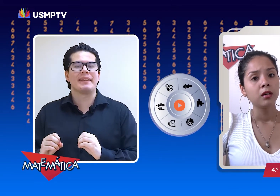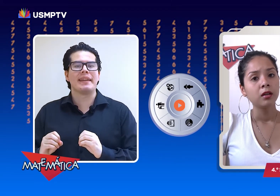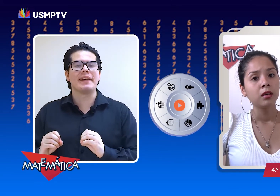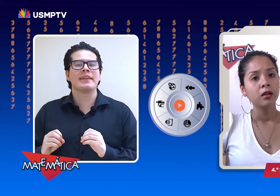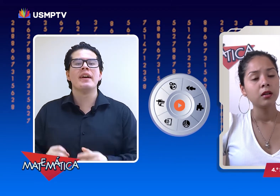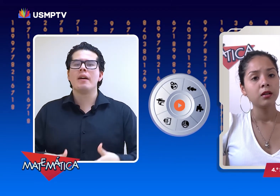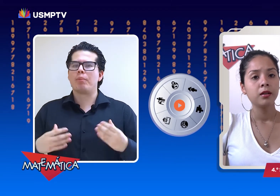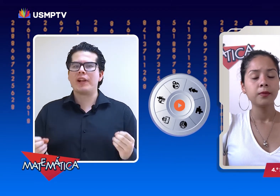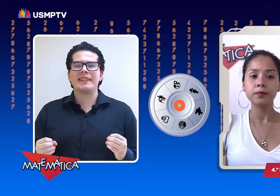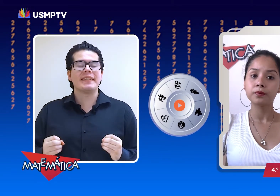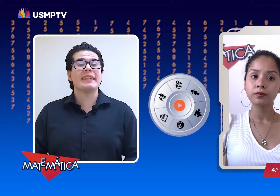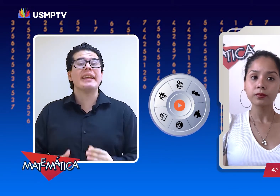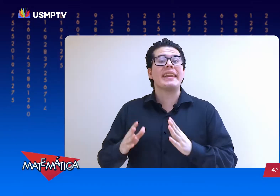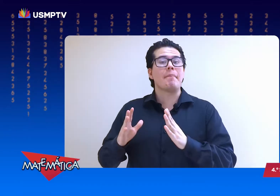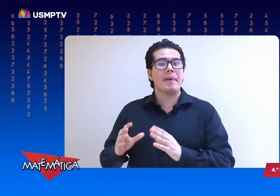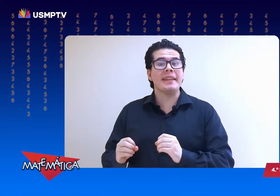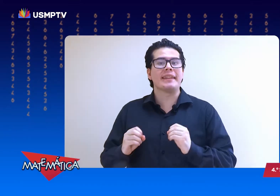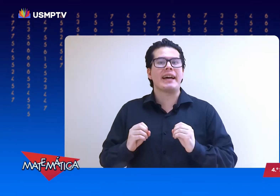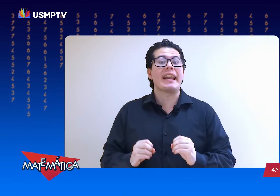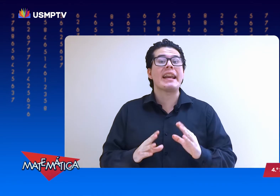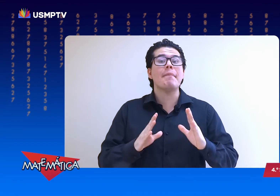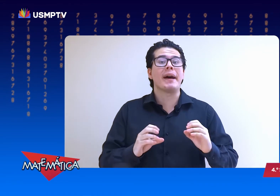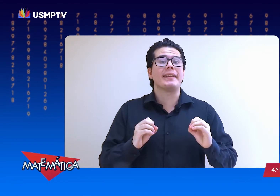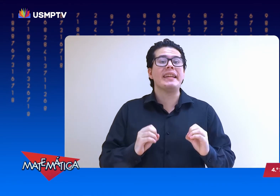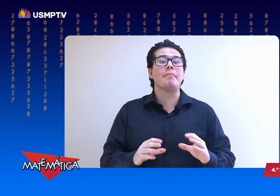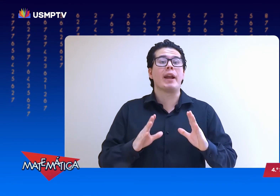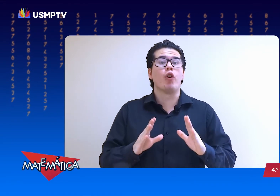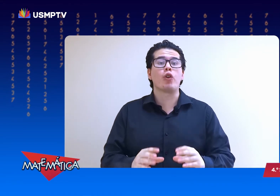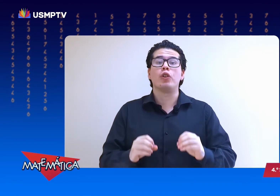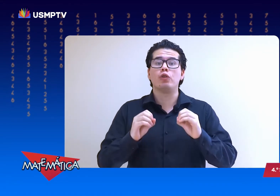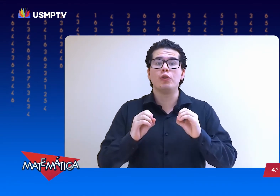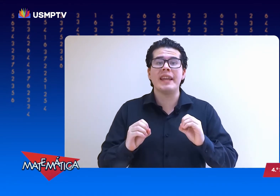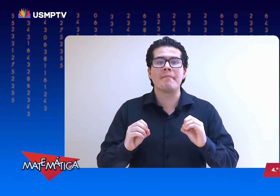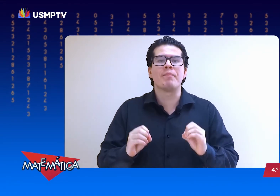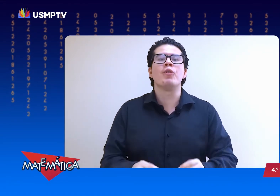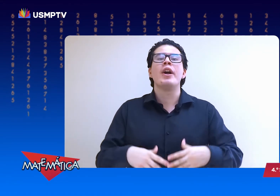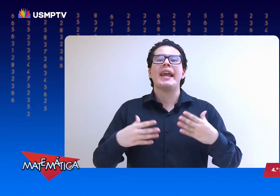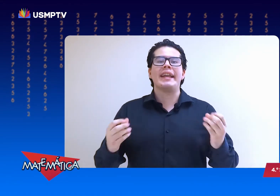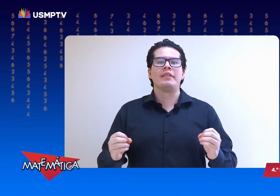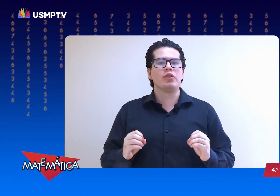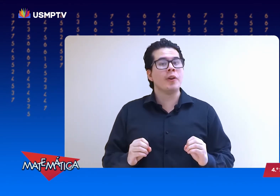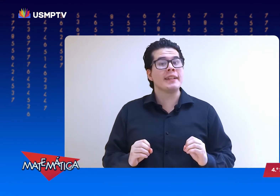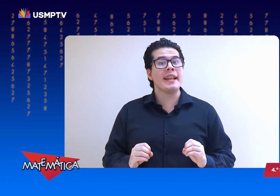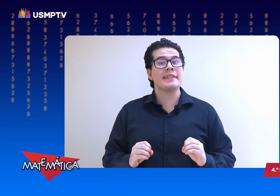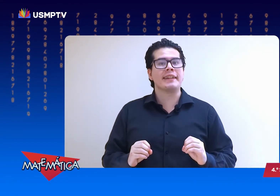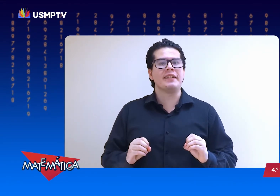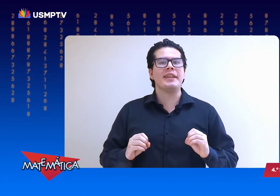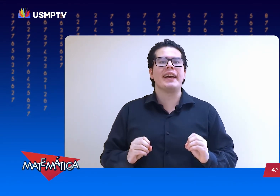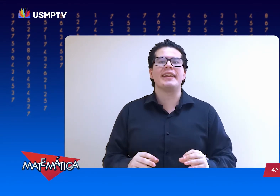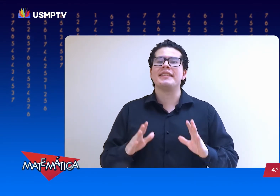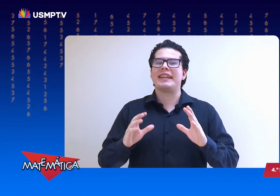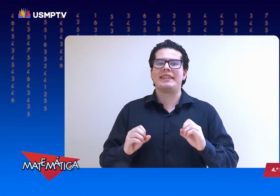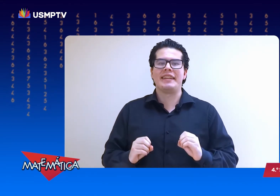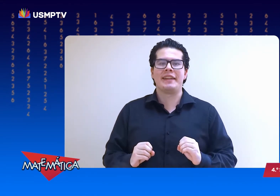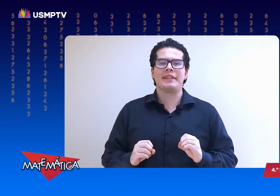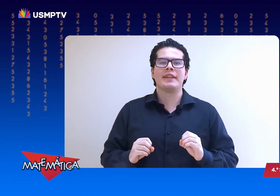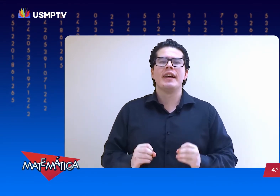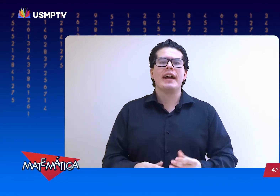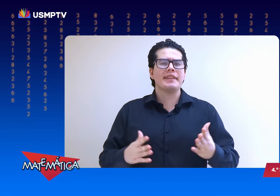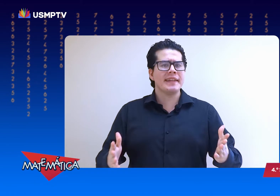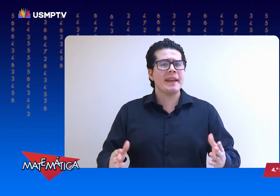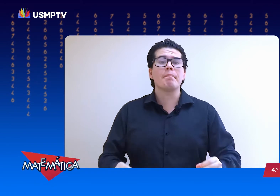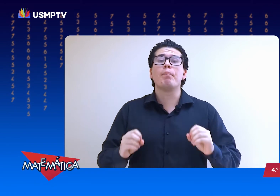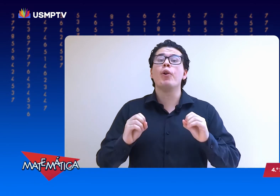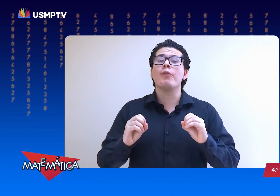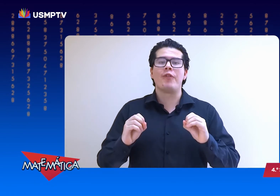matemáticas, porque se trata de que aprendas a repartir mejor tu tiempo en todas las actividades que tienes.